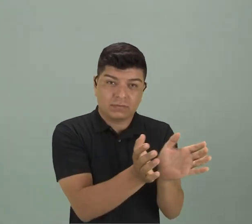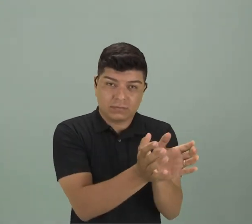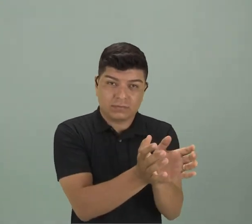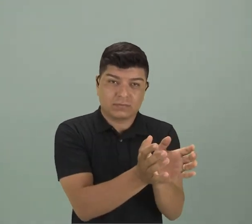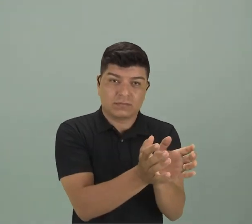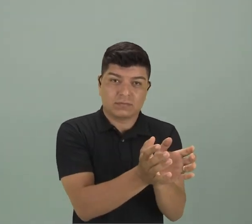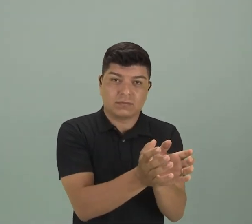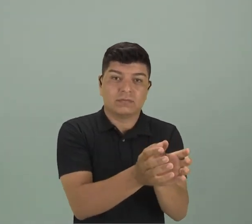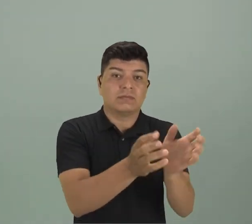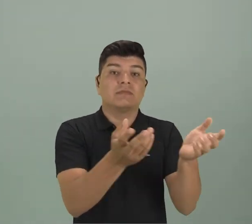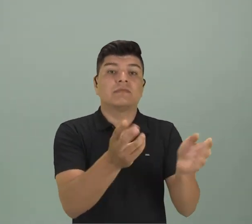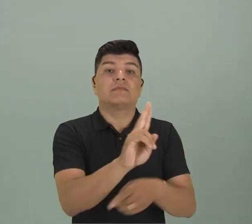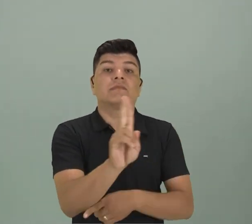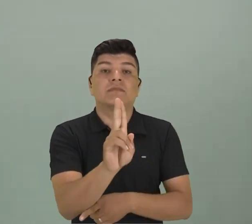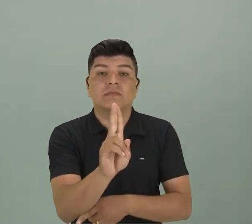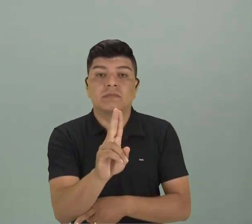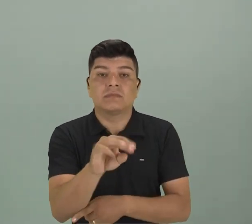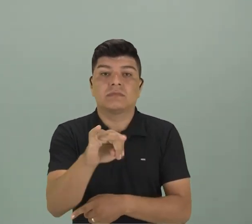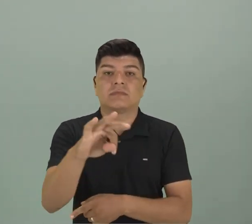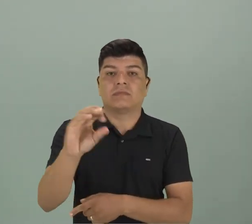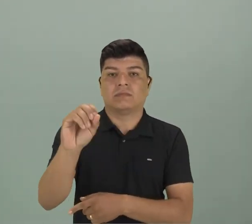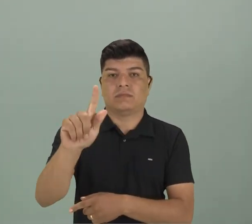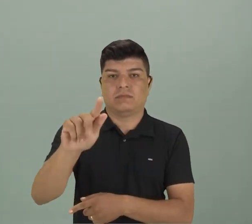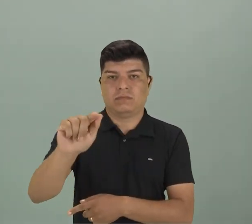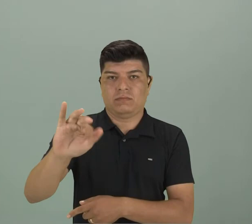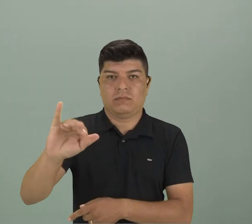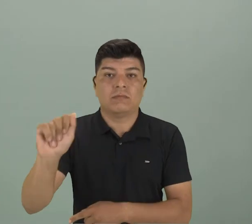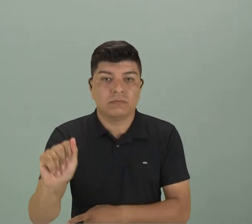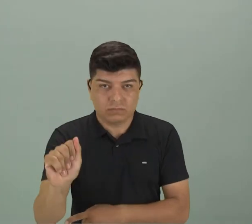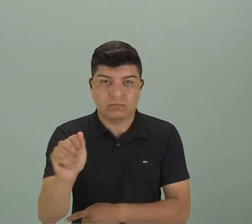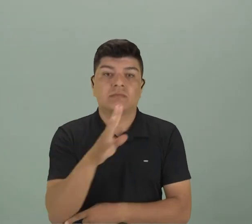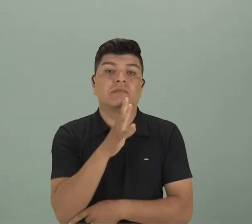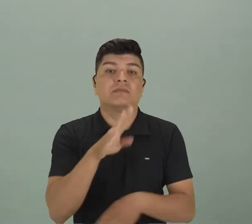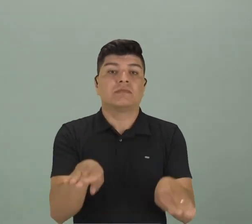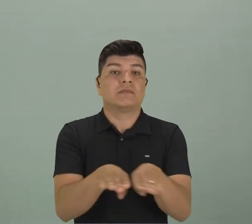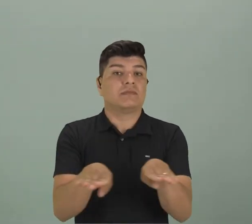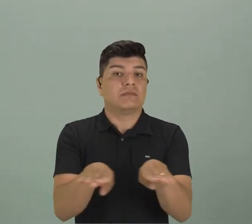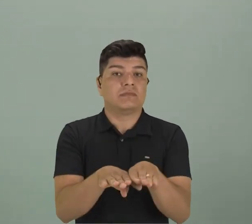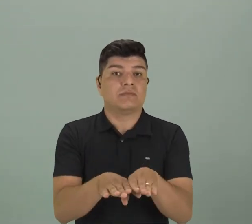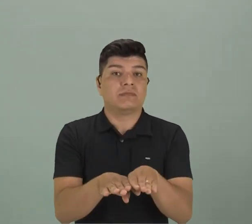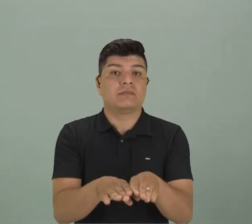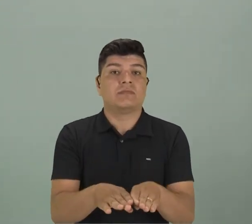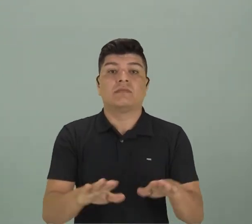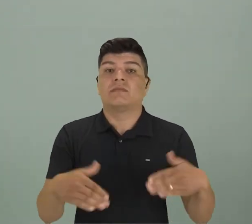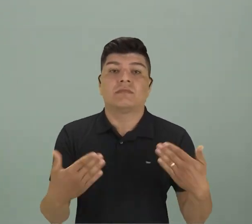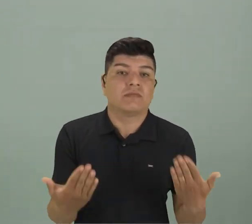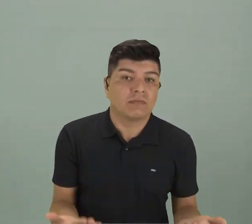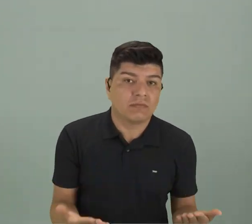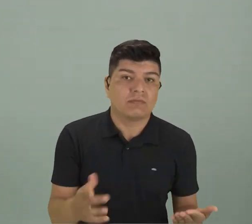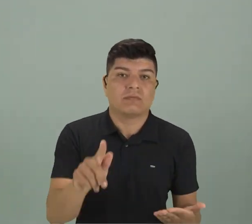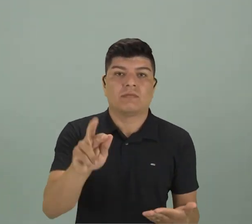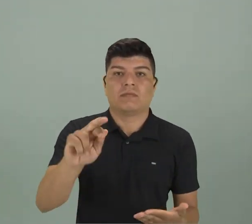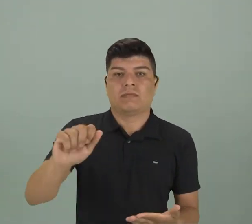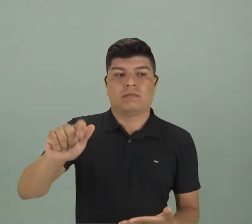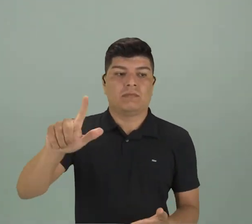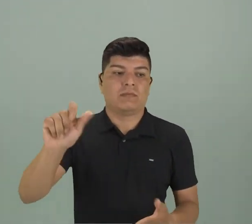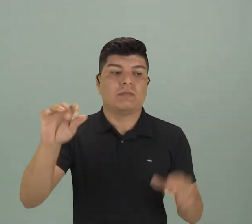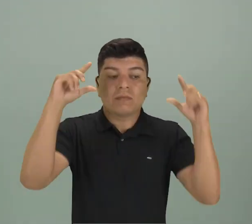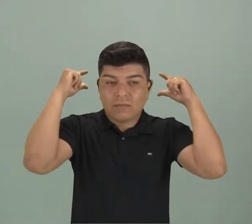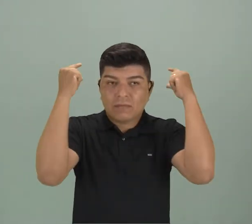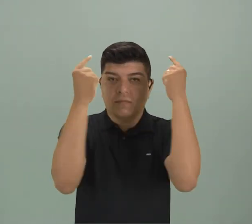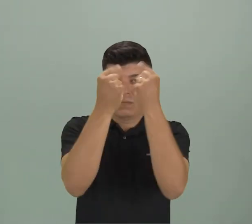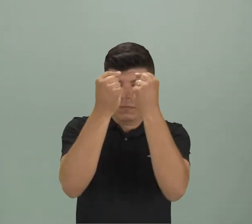denomina mitología. Y la mitología más conocida que tenemos es la mitología grega, ¿no?